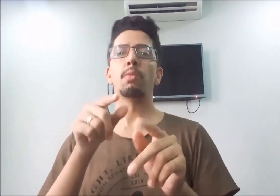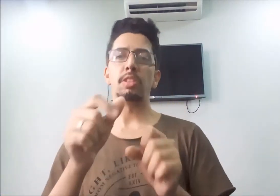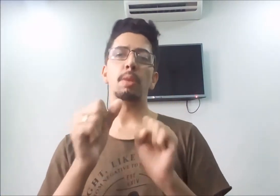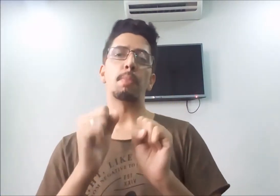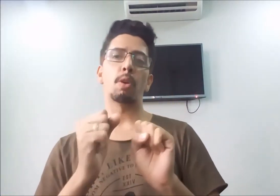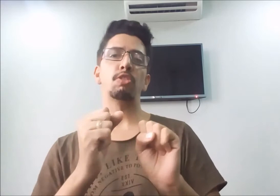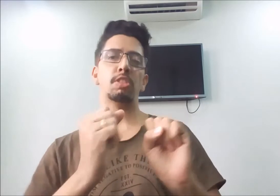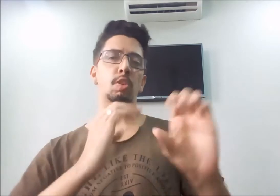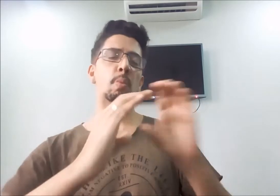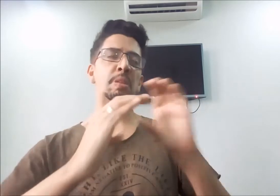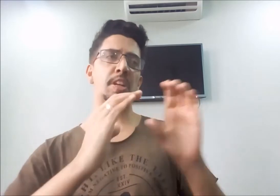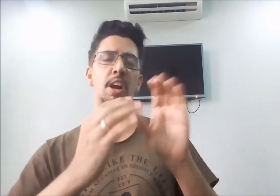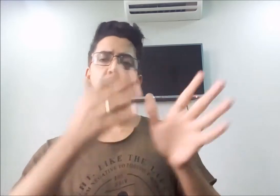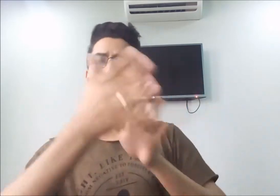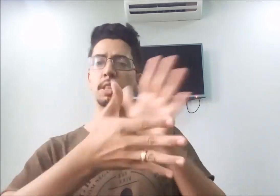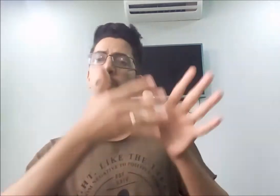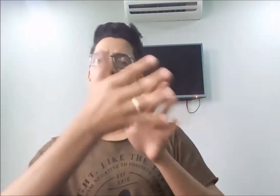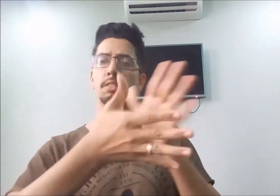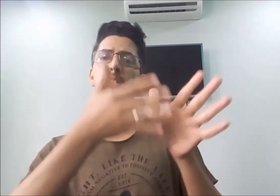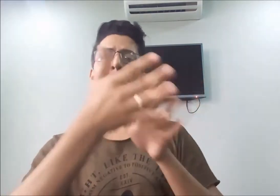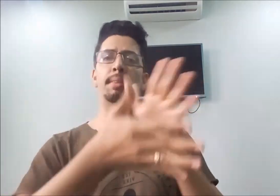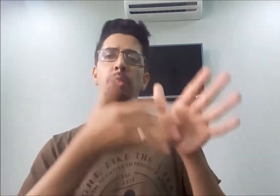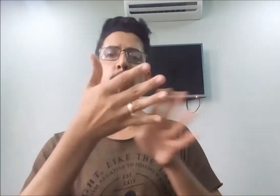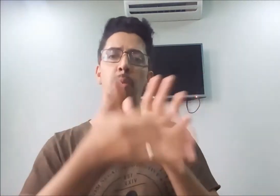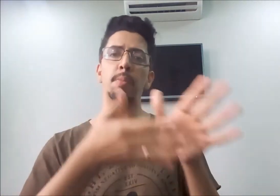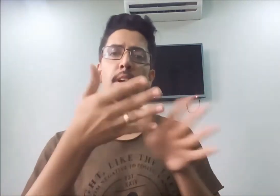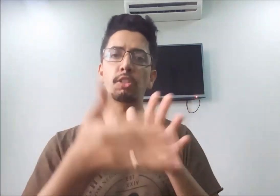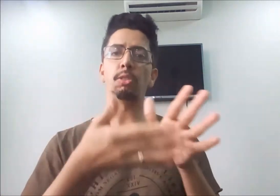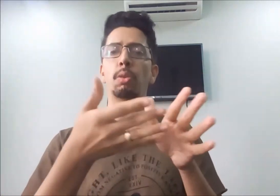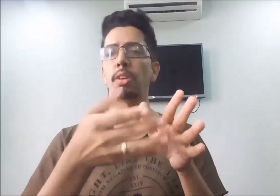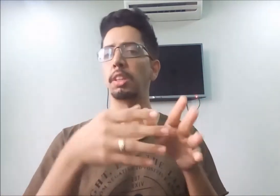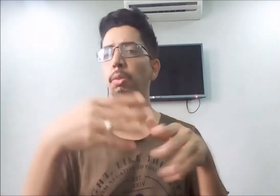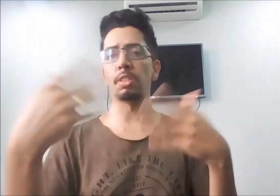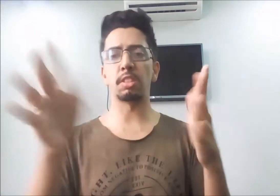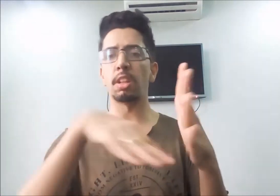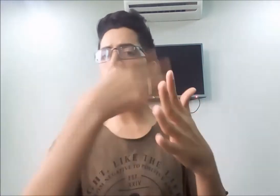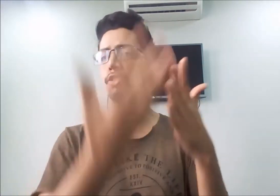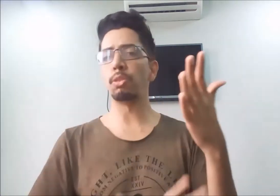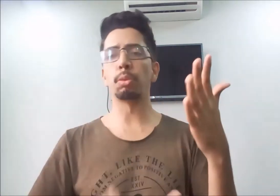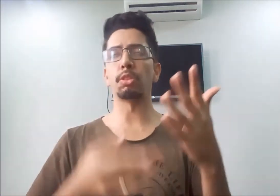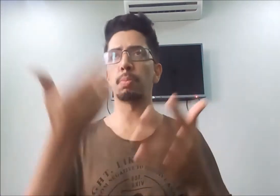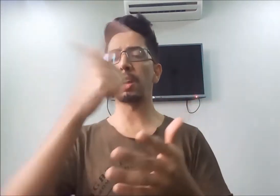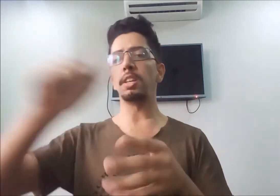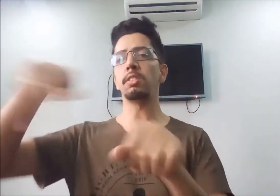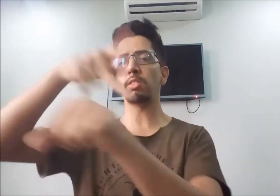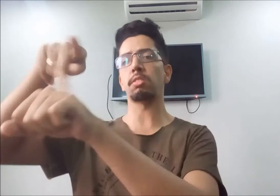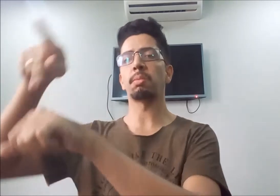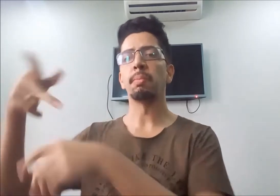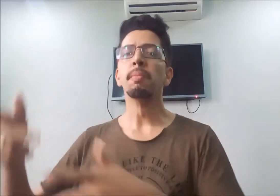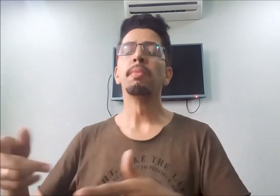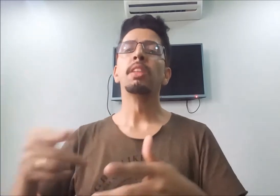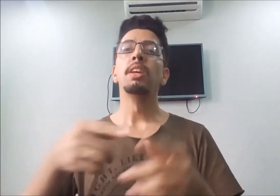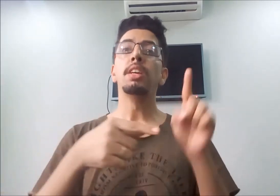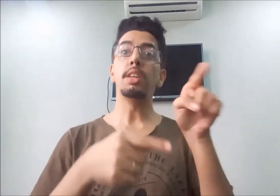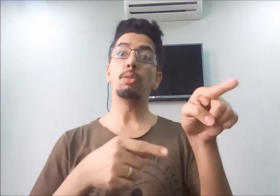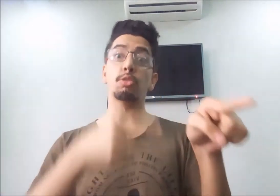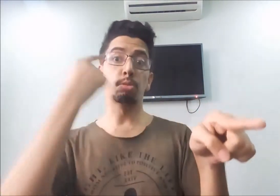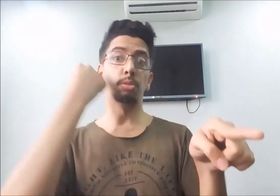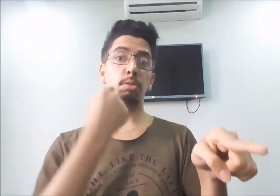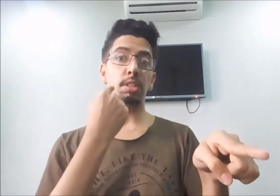Você pode se comunicar em libras, normalmente, ou em língua de sinais de outros países. E o surdo